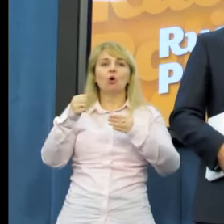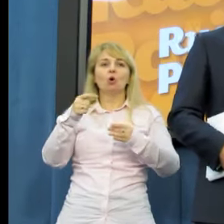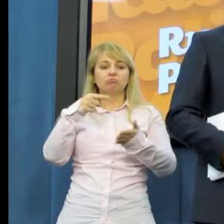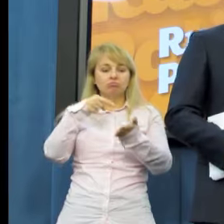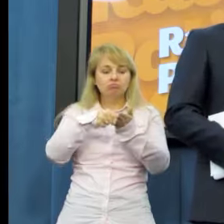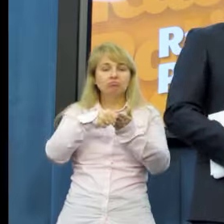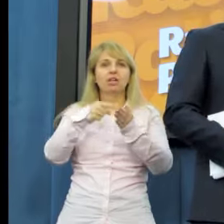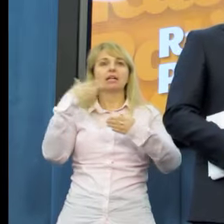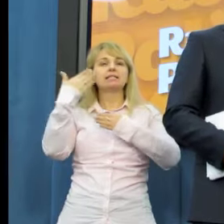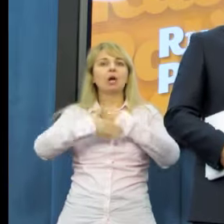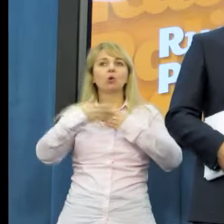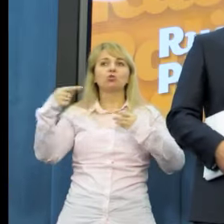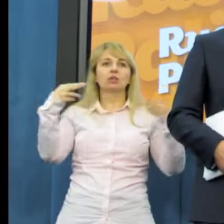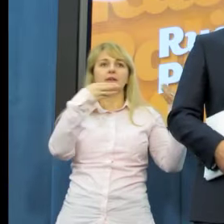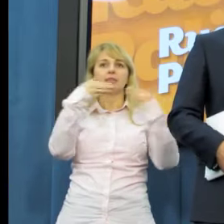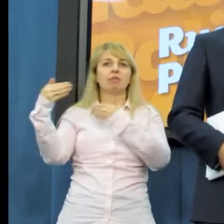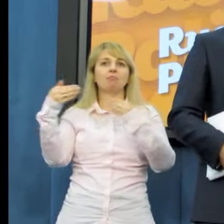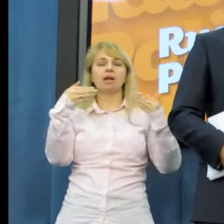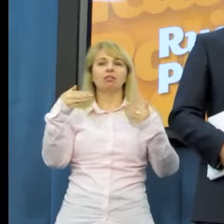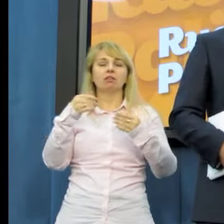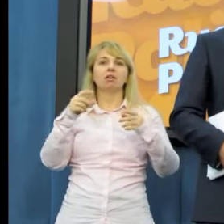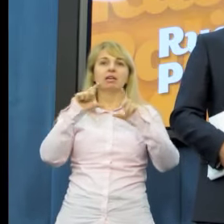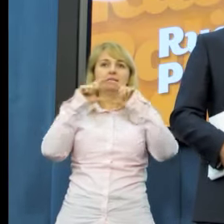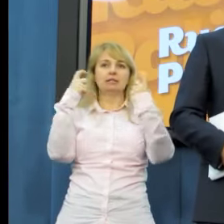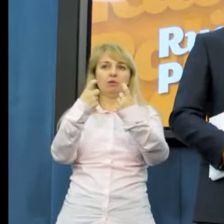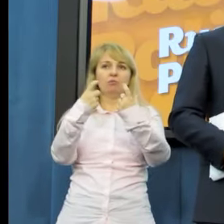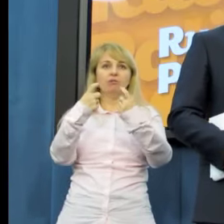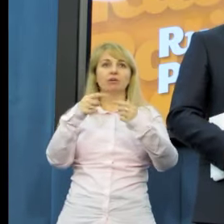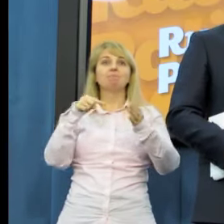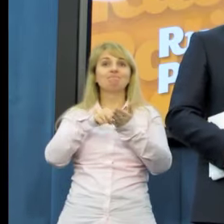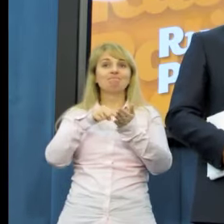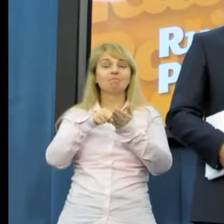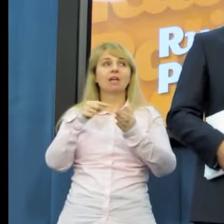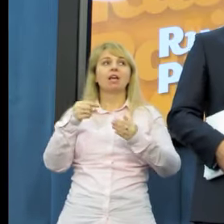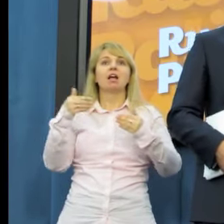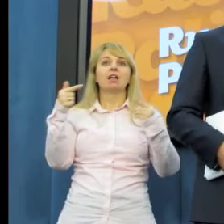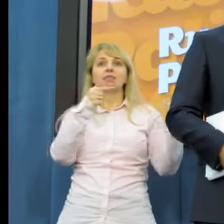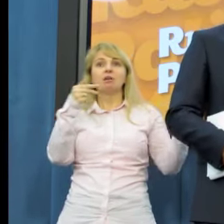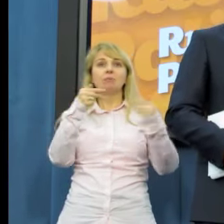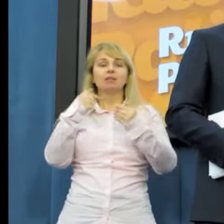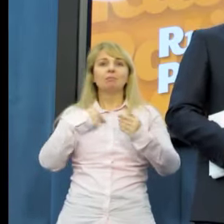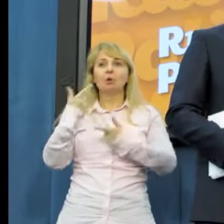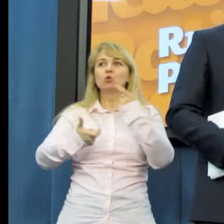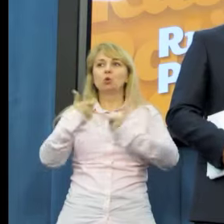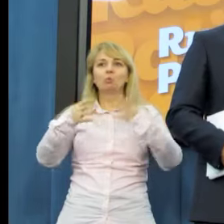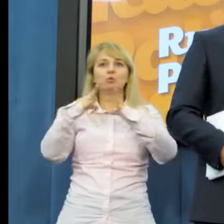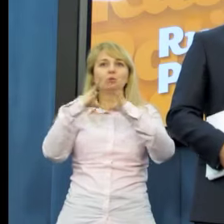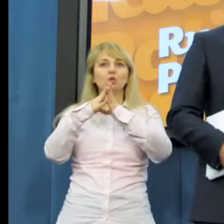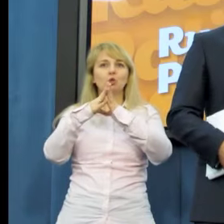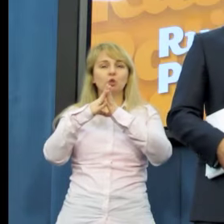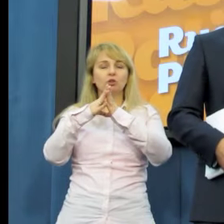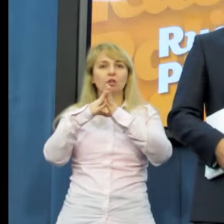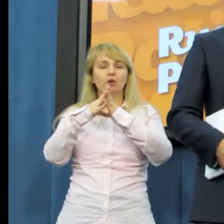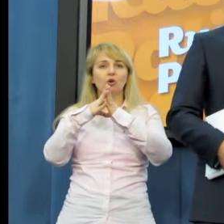punkcie. Tą debatę w sprawie budżetu odbyliśmy w dniu 10